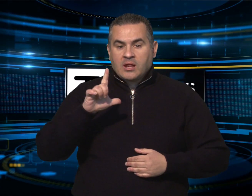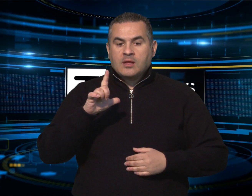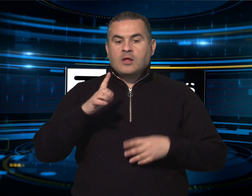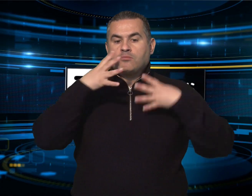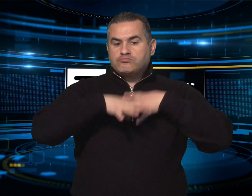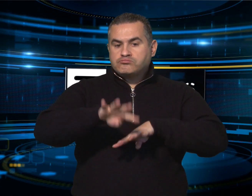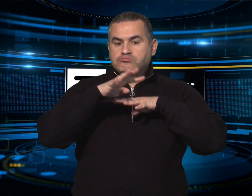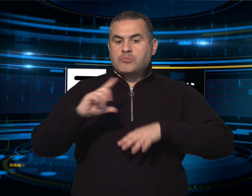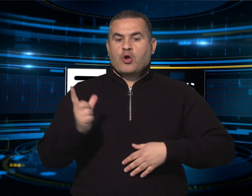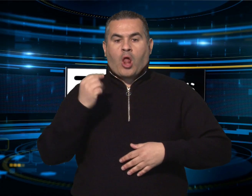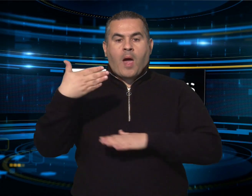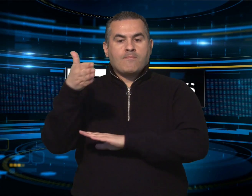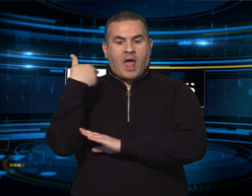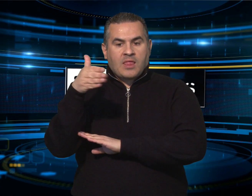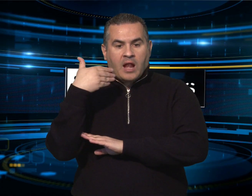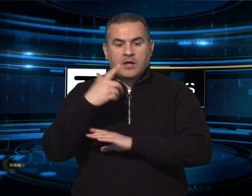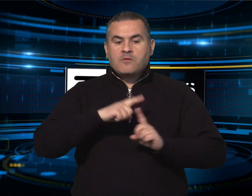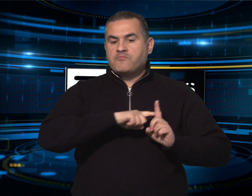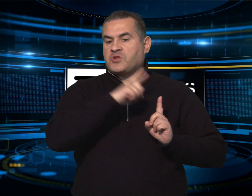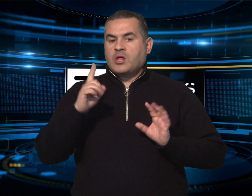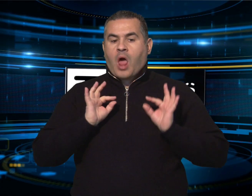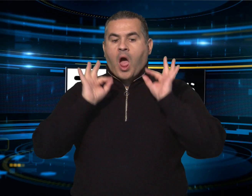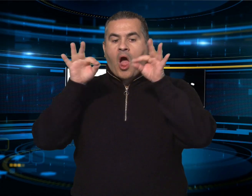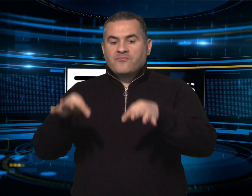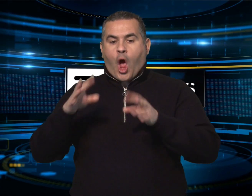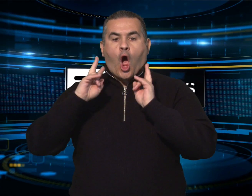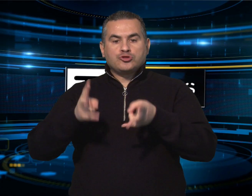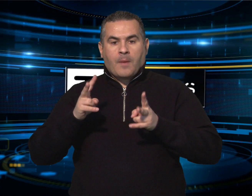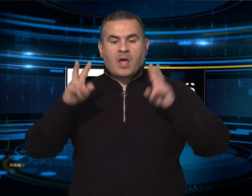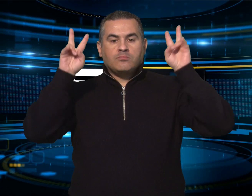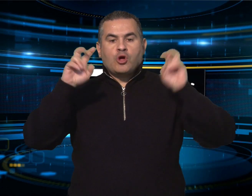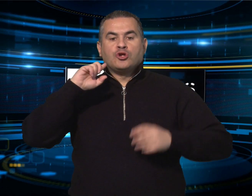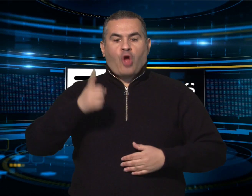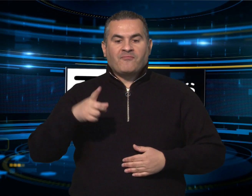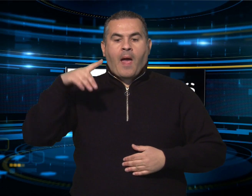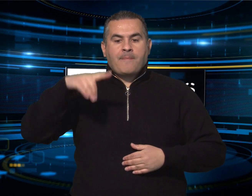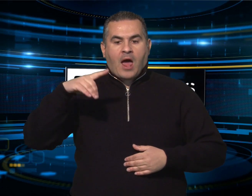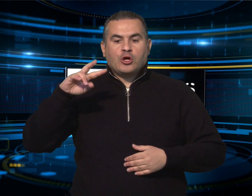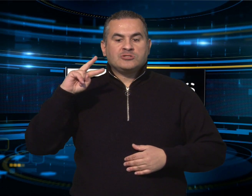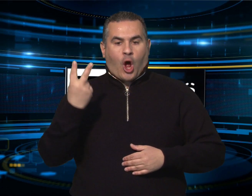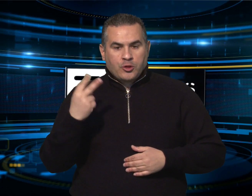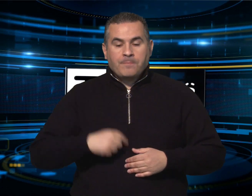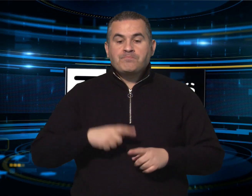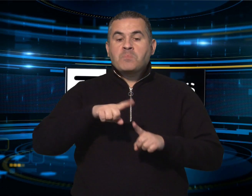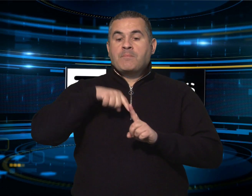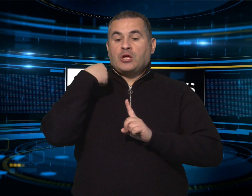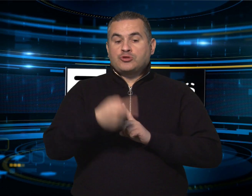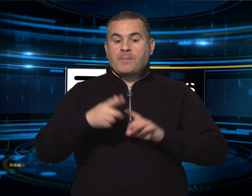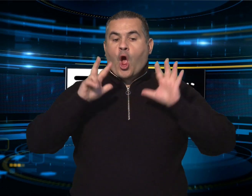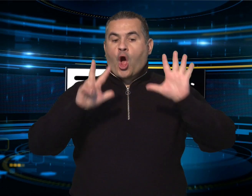Paolo II. Il prossimo 8 febbraio CGL, Cisle, Will e Nursing, Comparto e Dirigenza Medica incontreranno i vertici dell